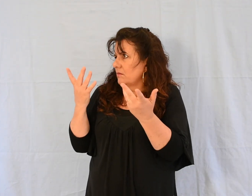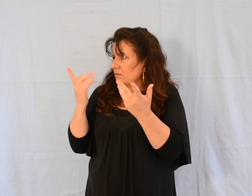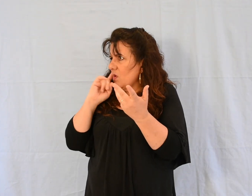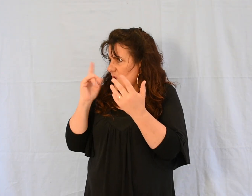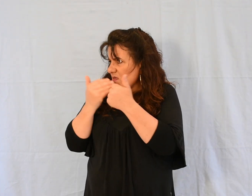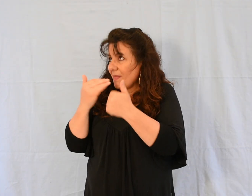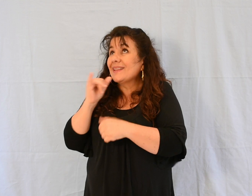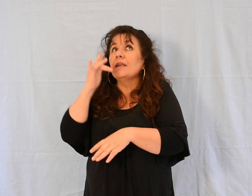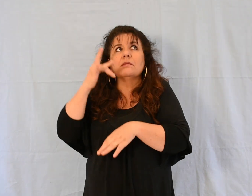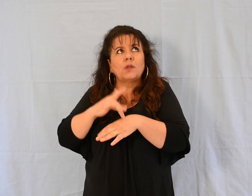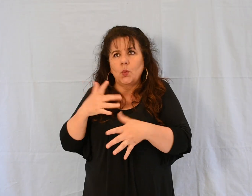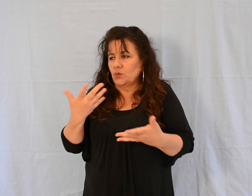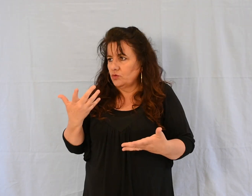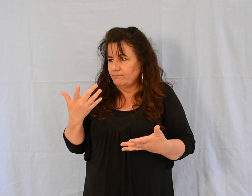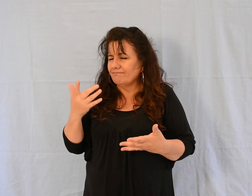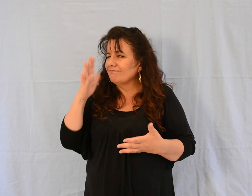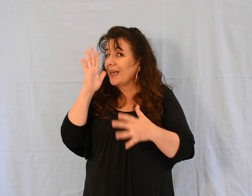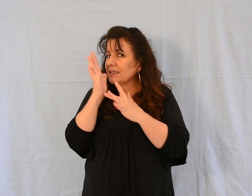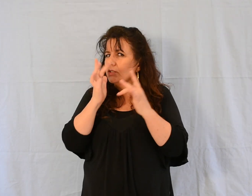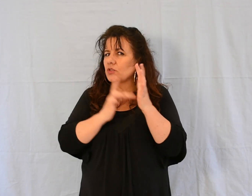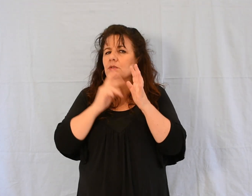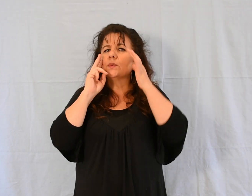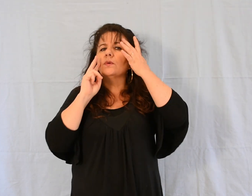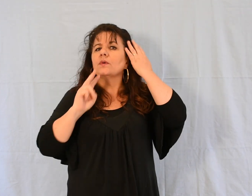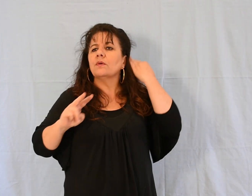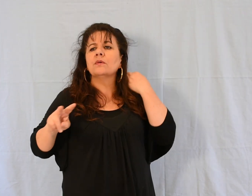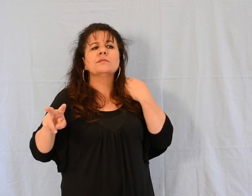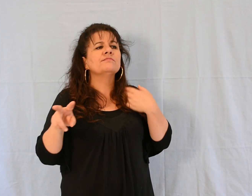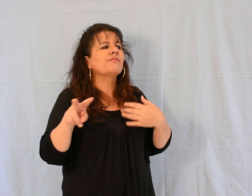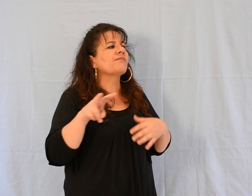» Mais lui regardait tout autour pour voir celle qui avait fait cela.